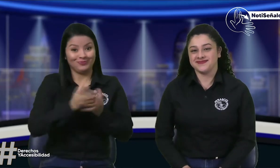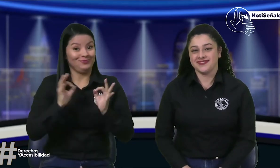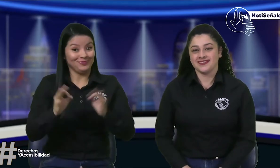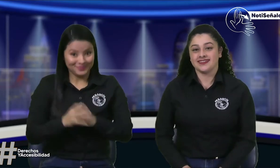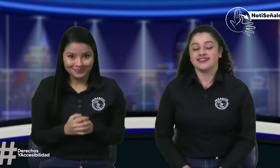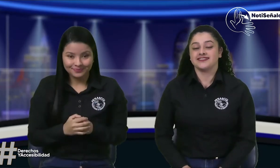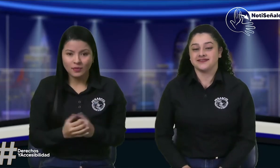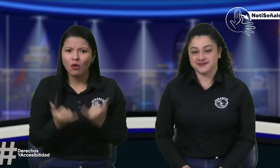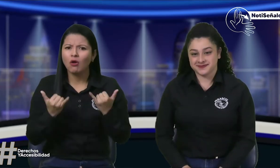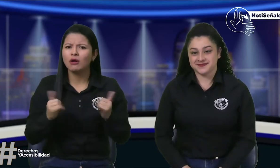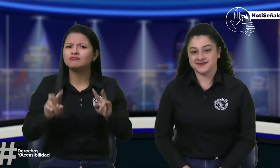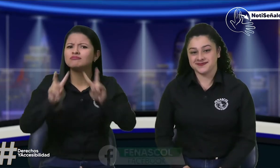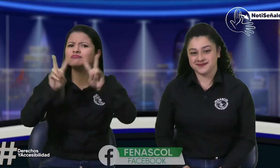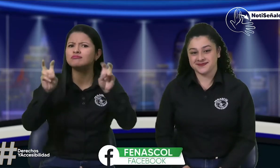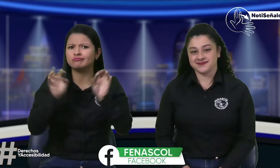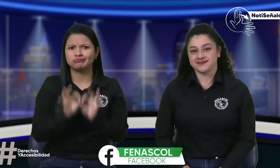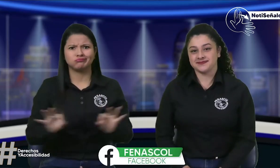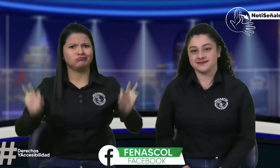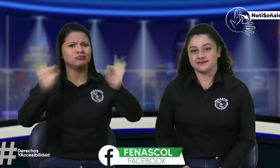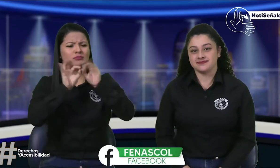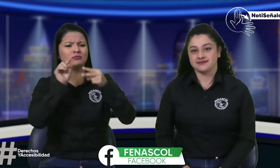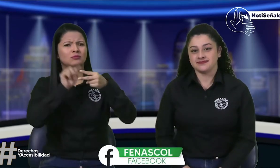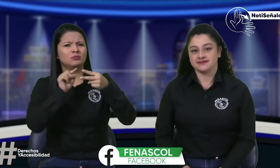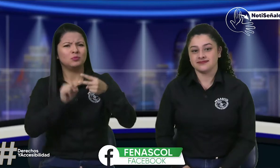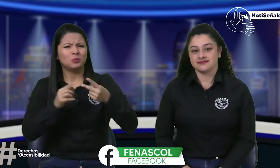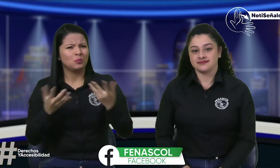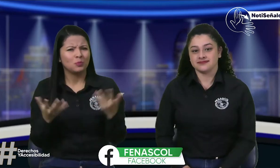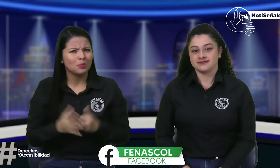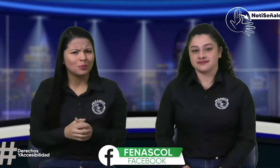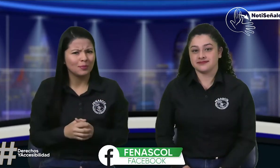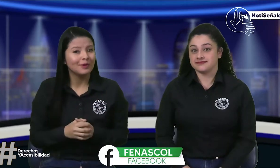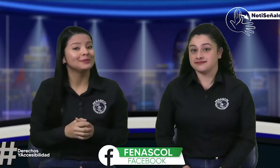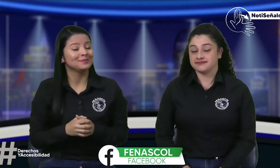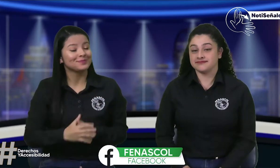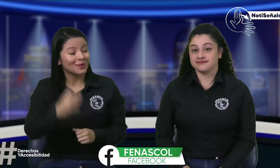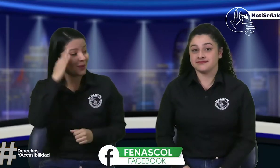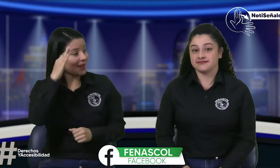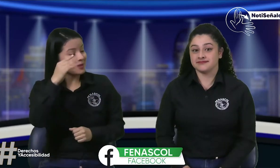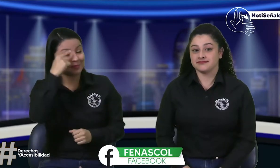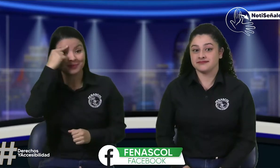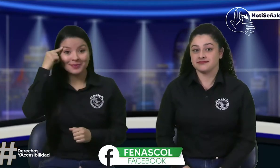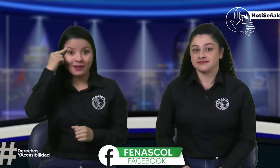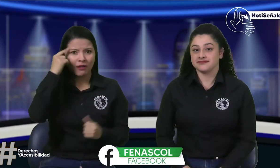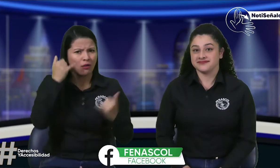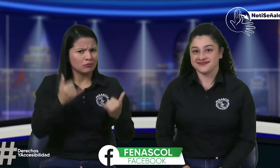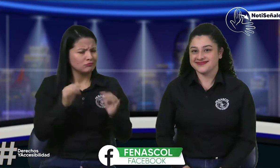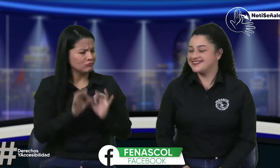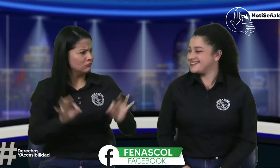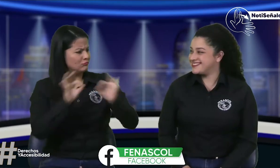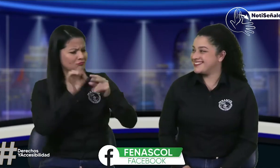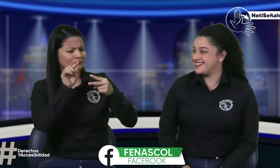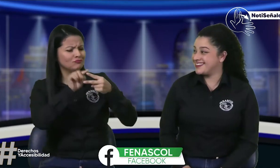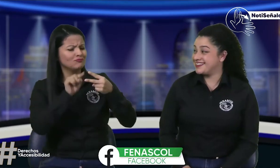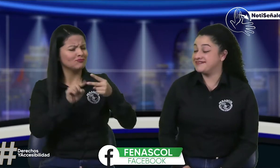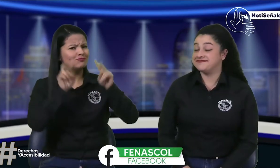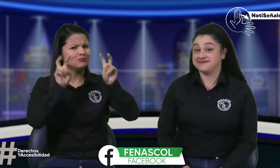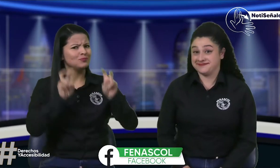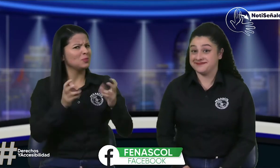pueden compartir este video y dejarnos sus comentarios. Hoy hablaremos de los temas importantes. Hola